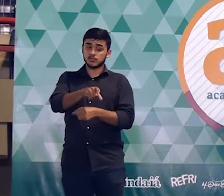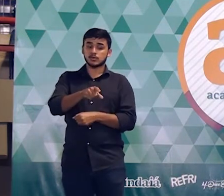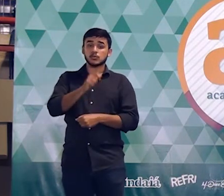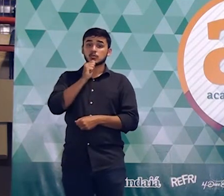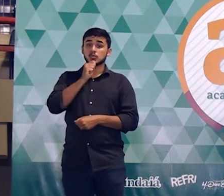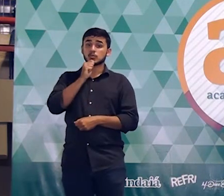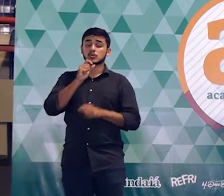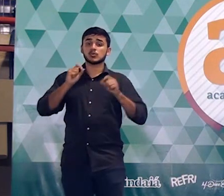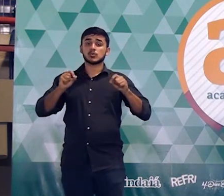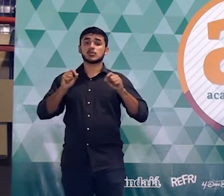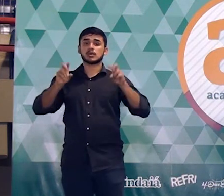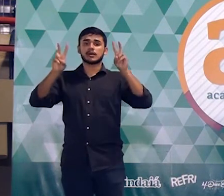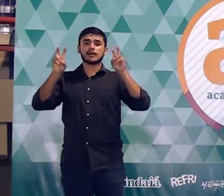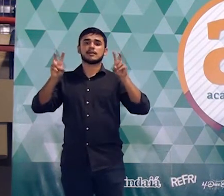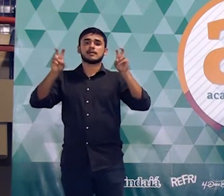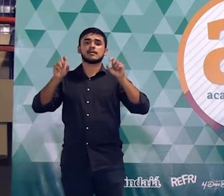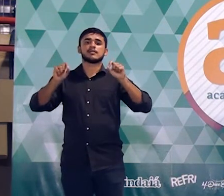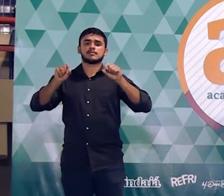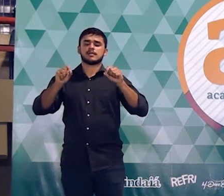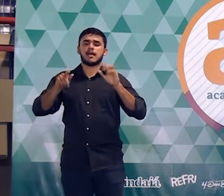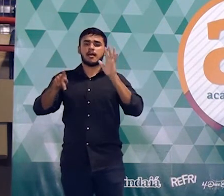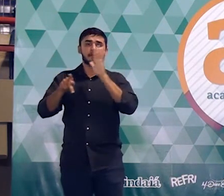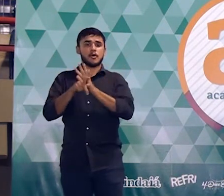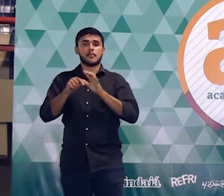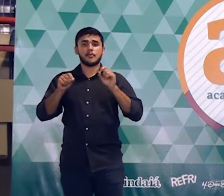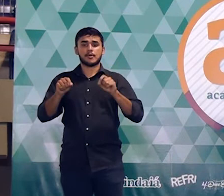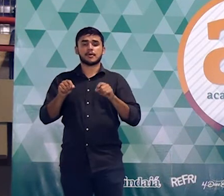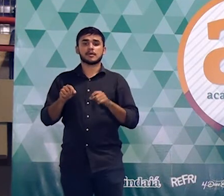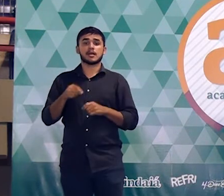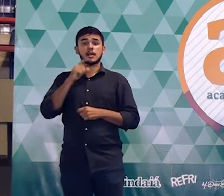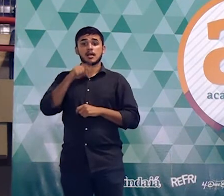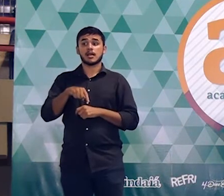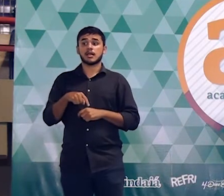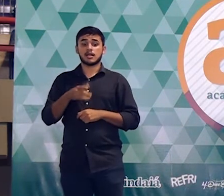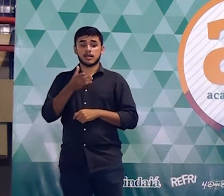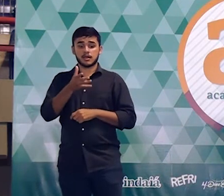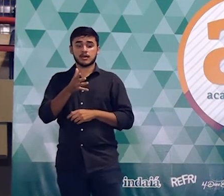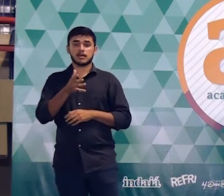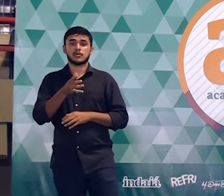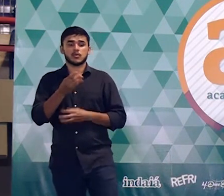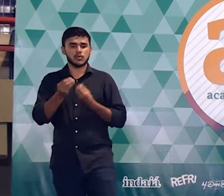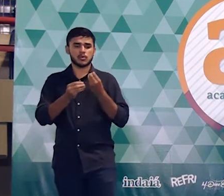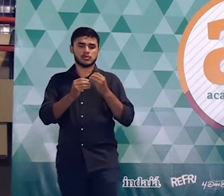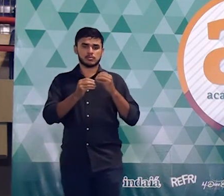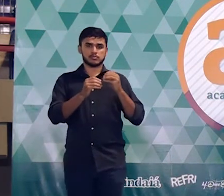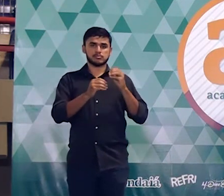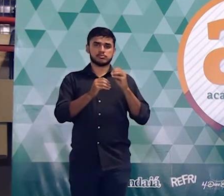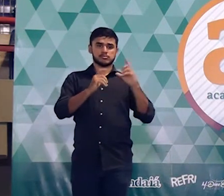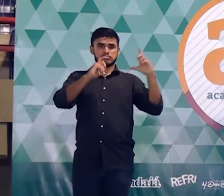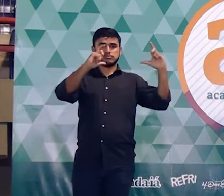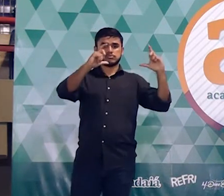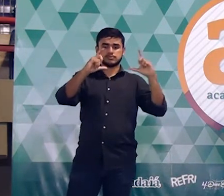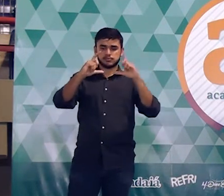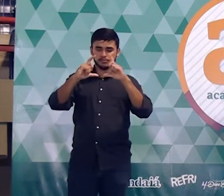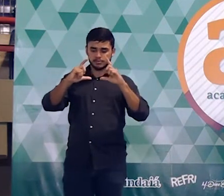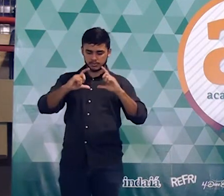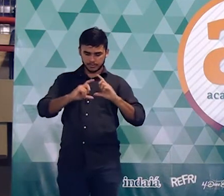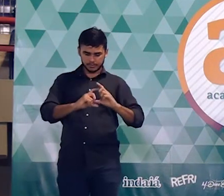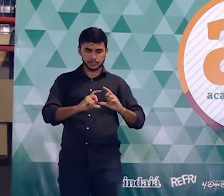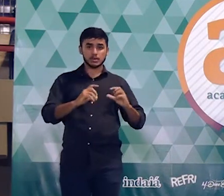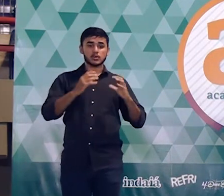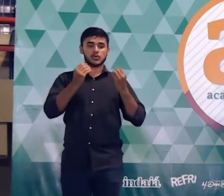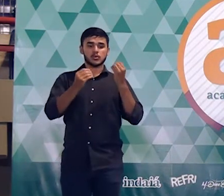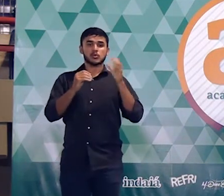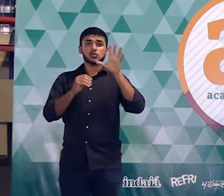antes que recurso não havia aparecido antes? a história desse sistema pra resolver antes a gente fazia o cálculo da área